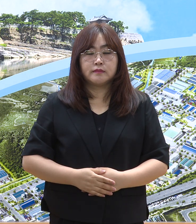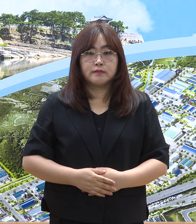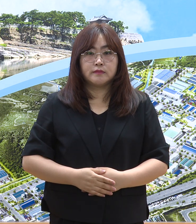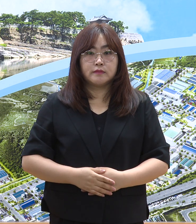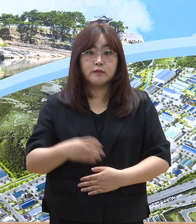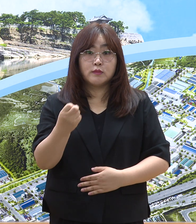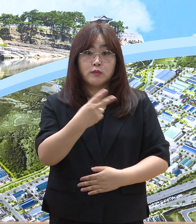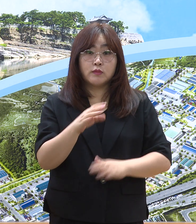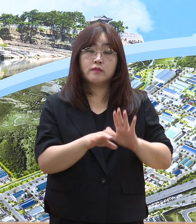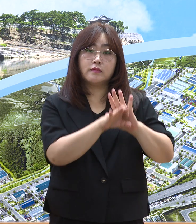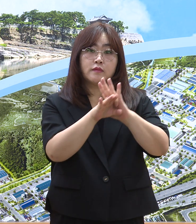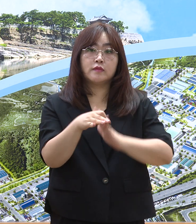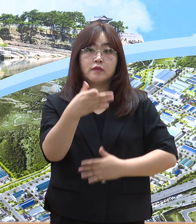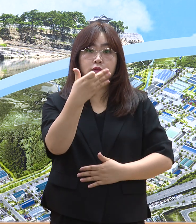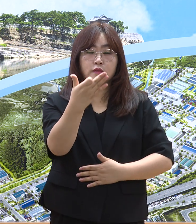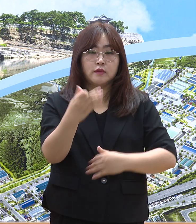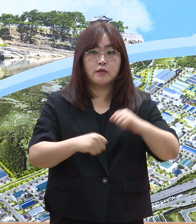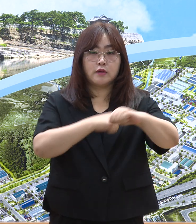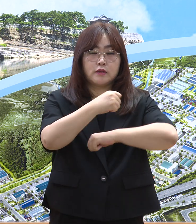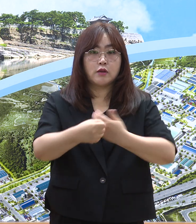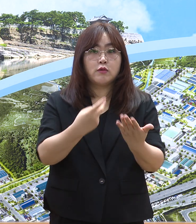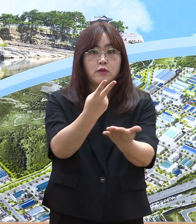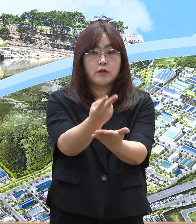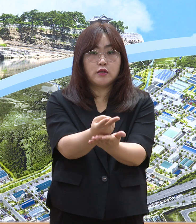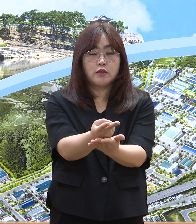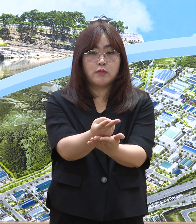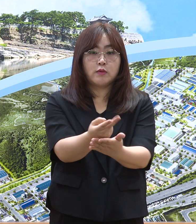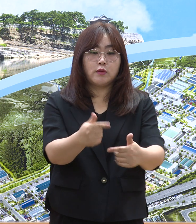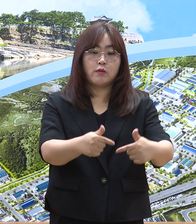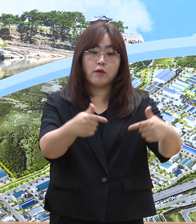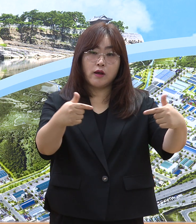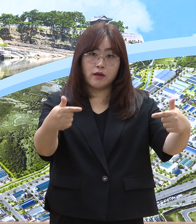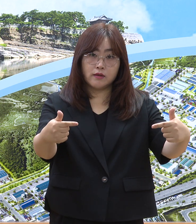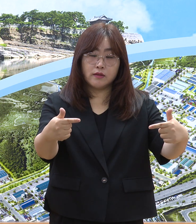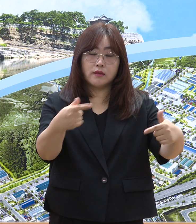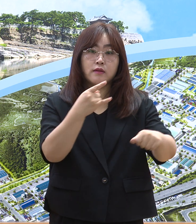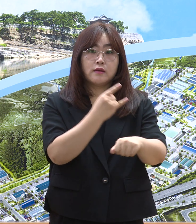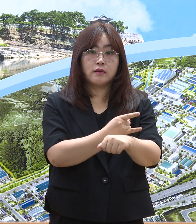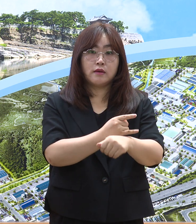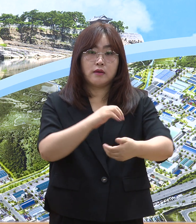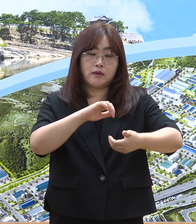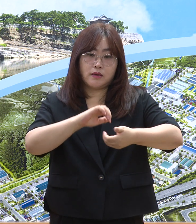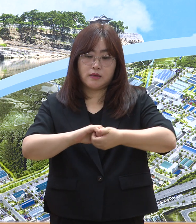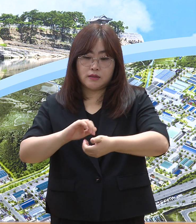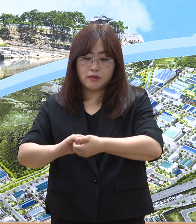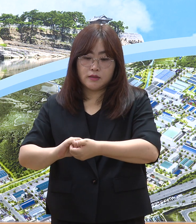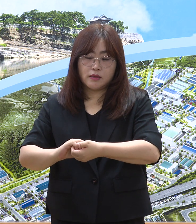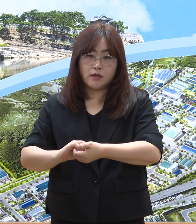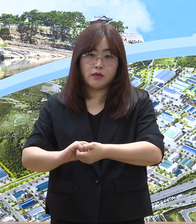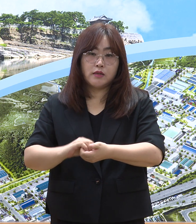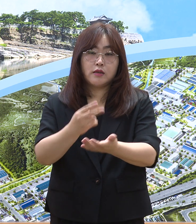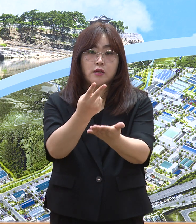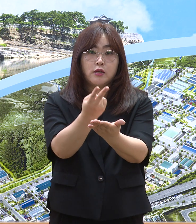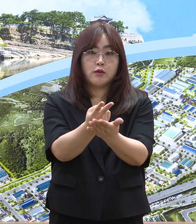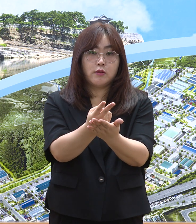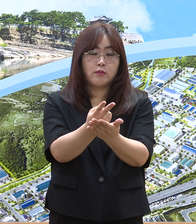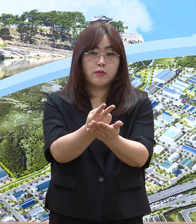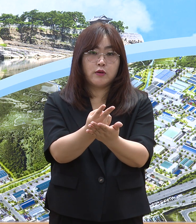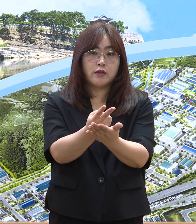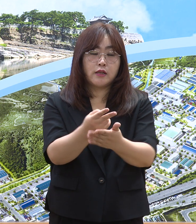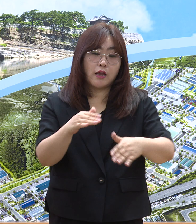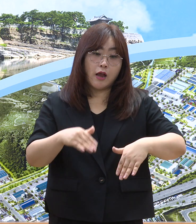또 코로나19 자율입원 대상이 확대되어 한정적이던 입원 대상 경증